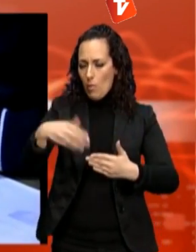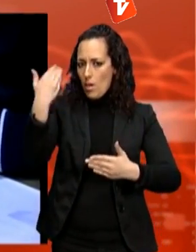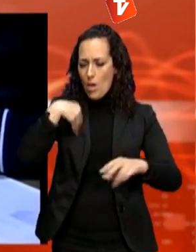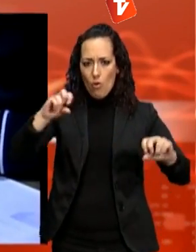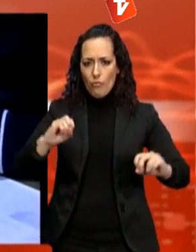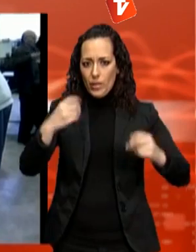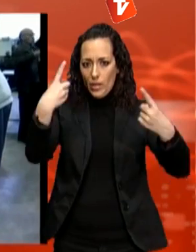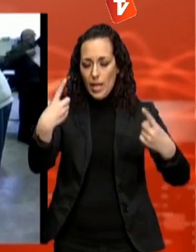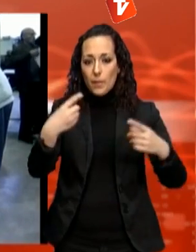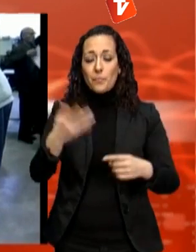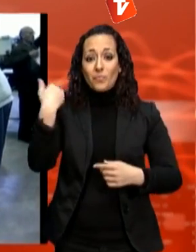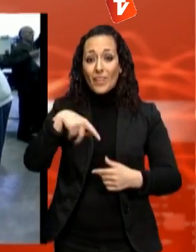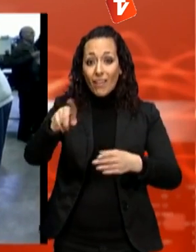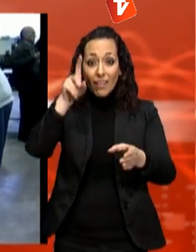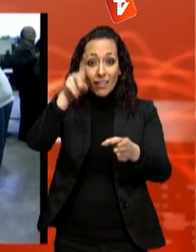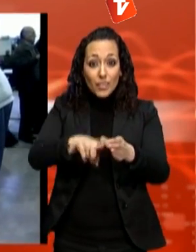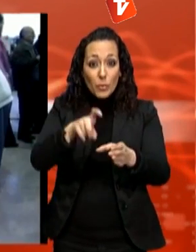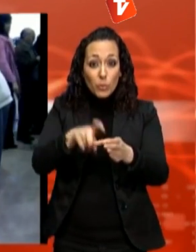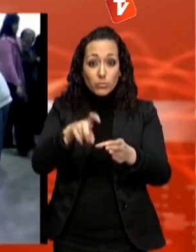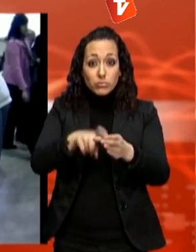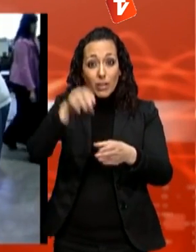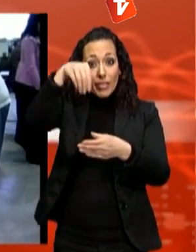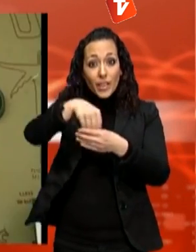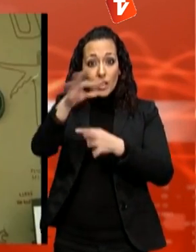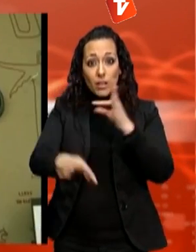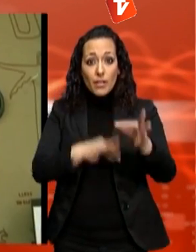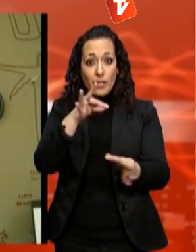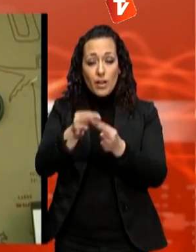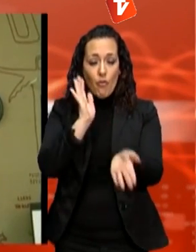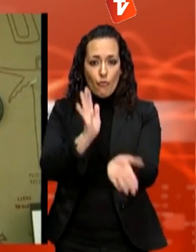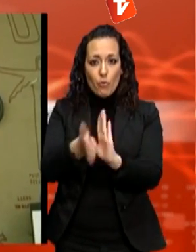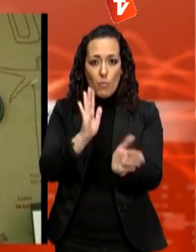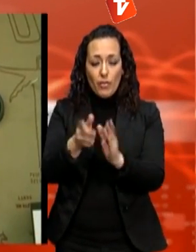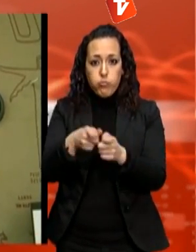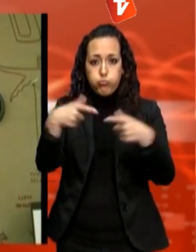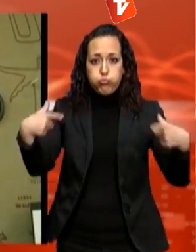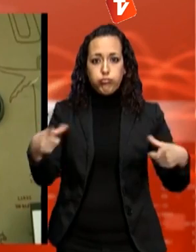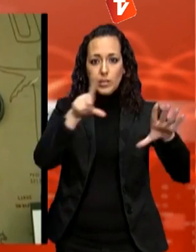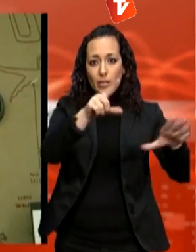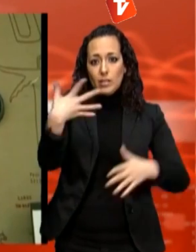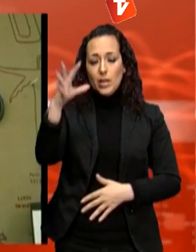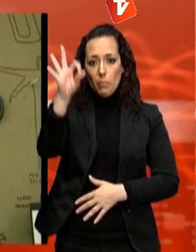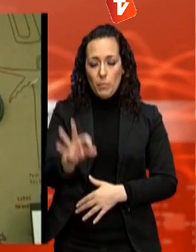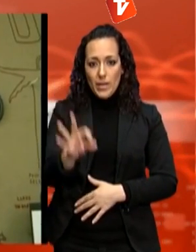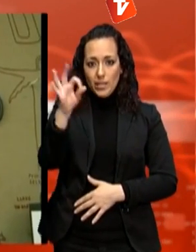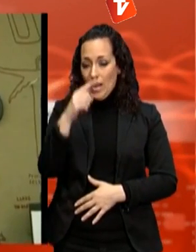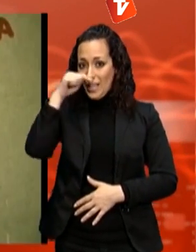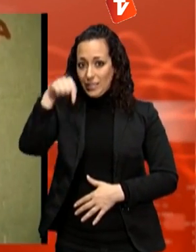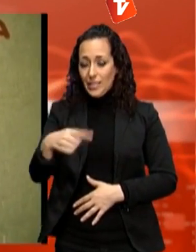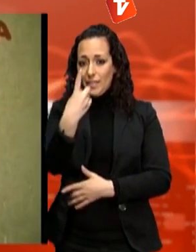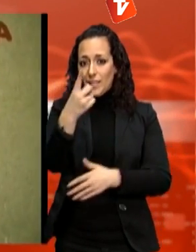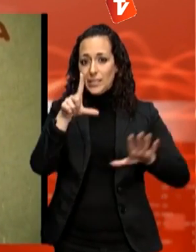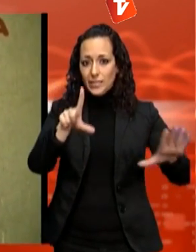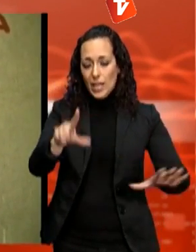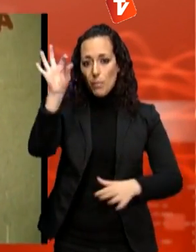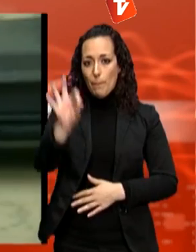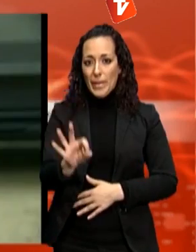l'organisme el nombre de matriculacions de la formació professional ha augmentat en un 75%. L'increment d'aquest curs ha estat d'un 17% per